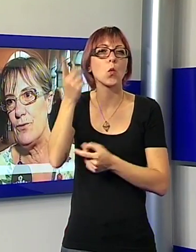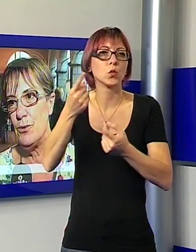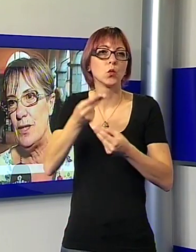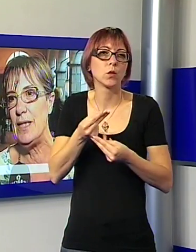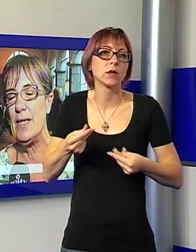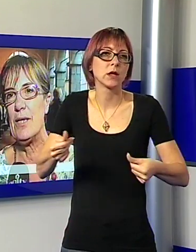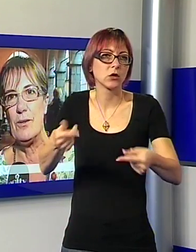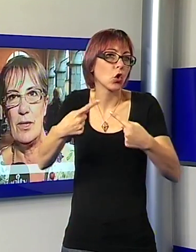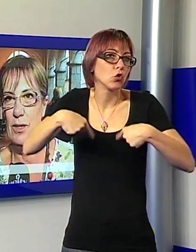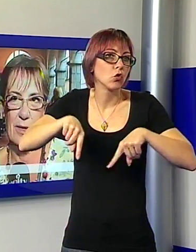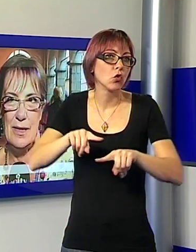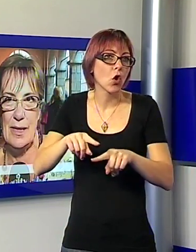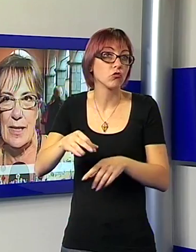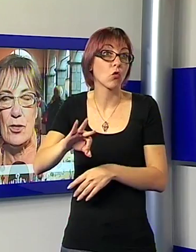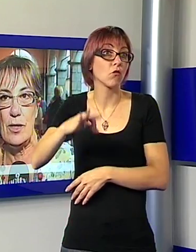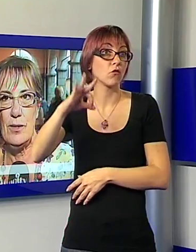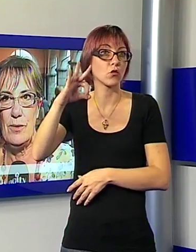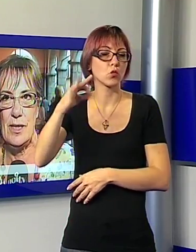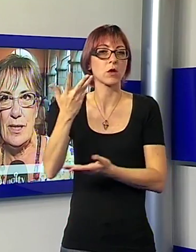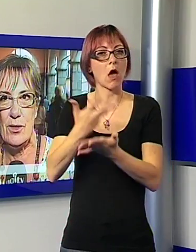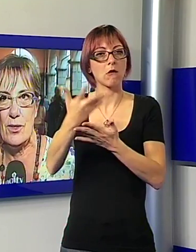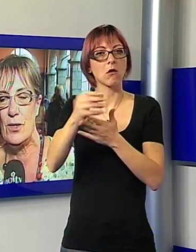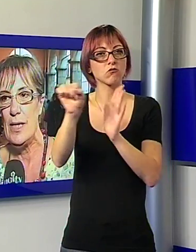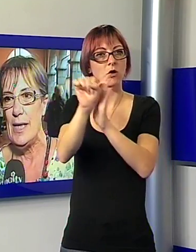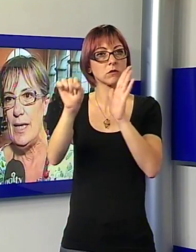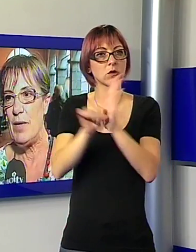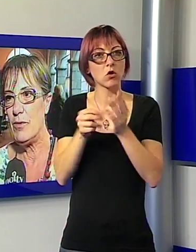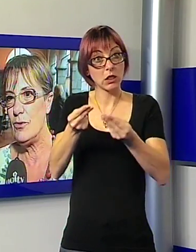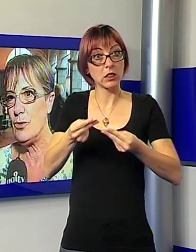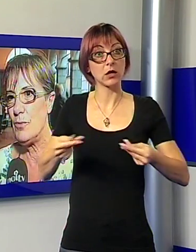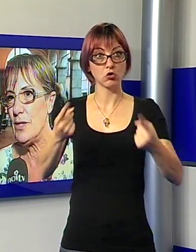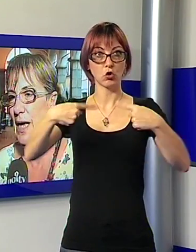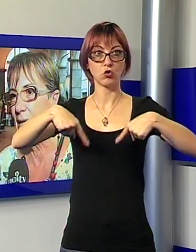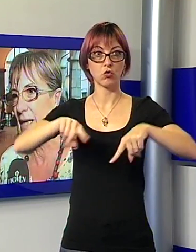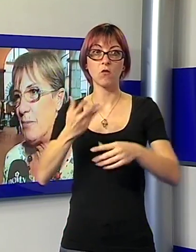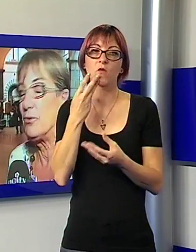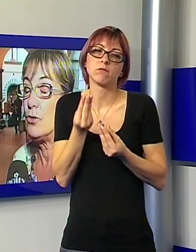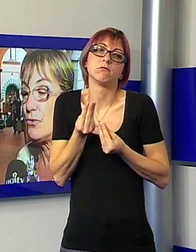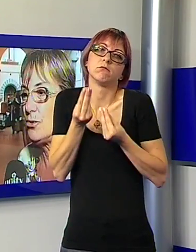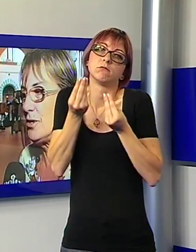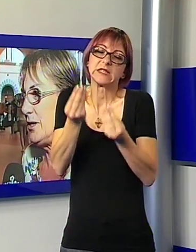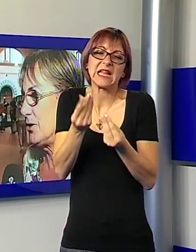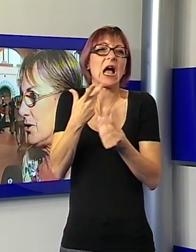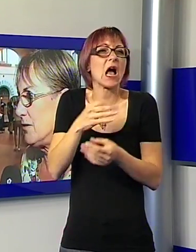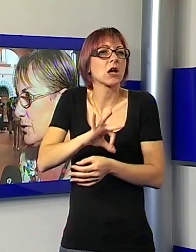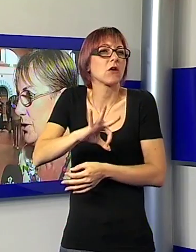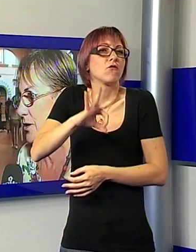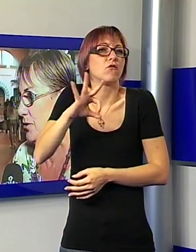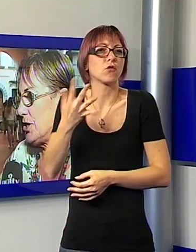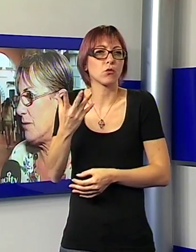frutti raccontano la storia di un territorio e abbiamo voluto portare anche il frutto del nostro lavoro che svolgiamo